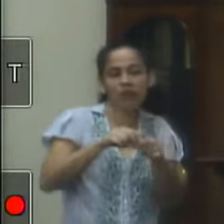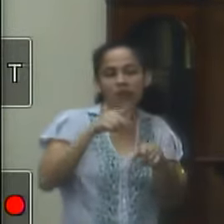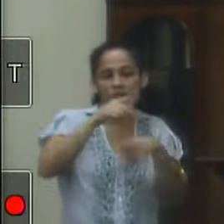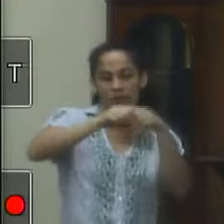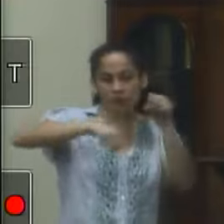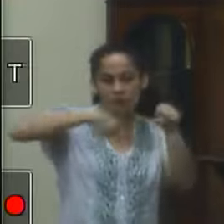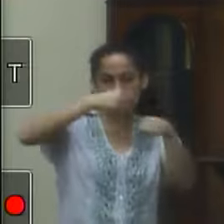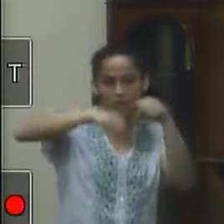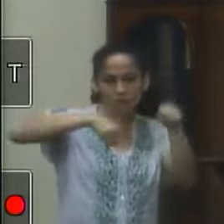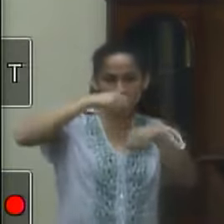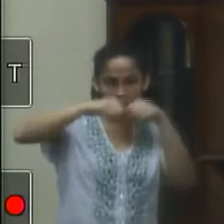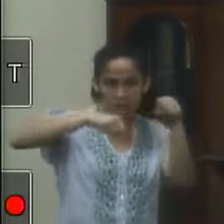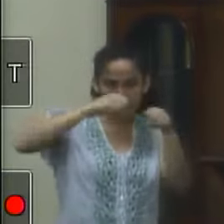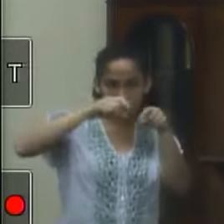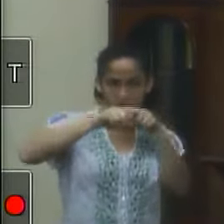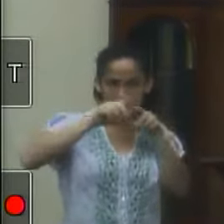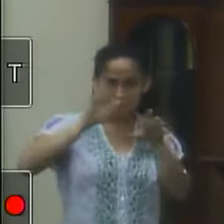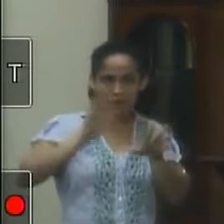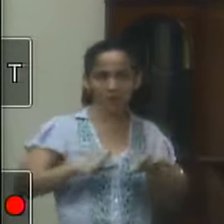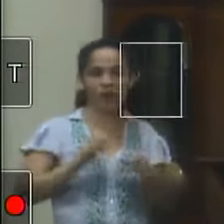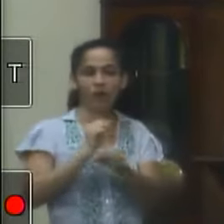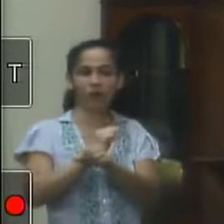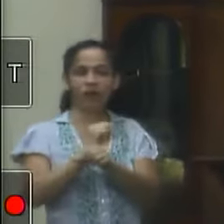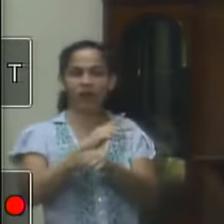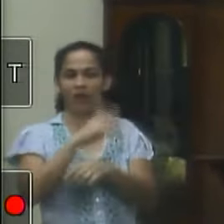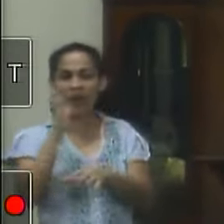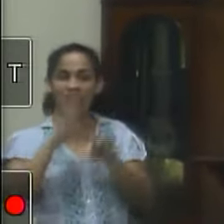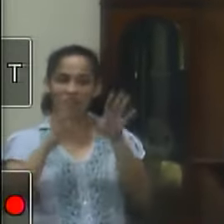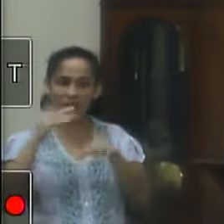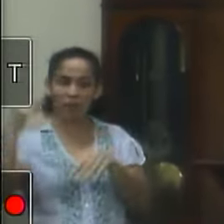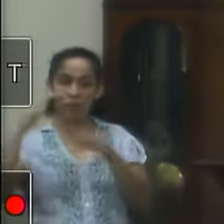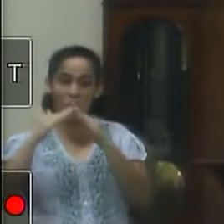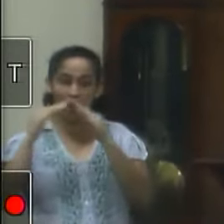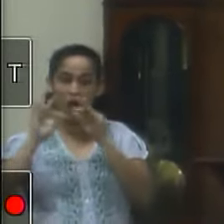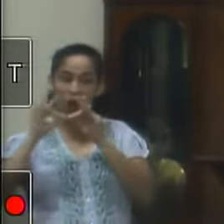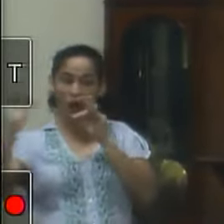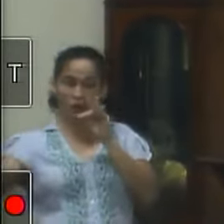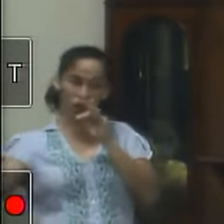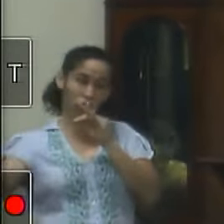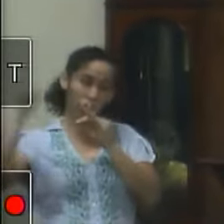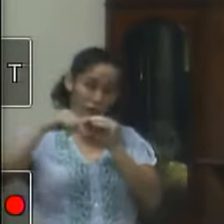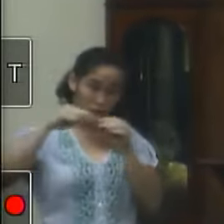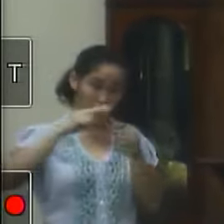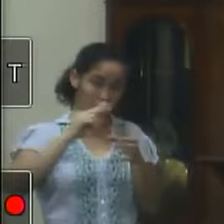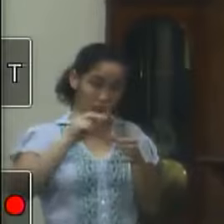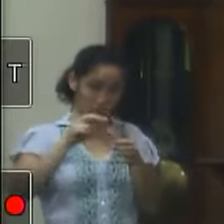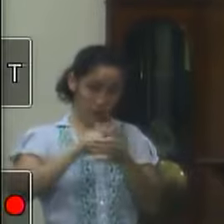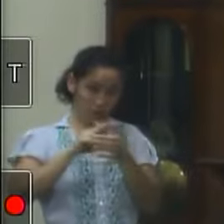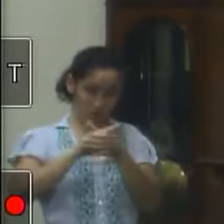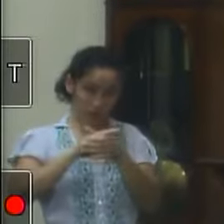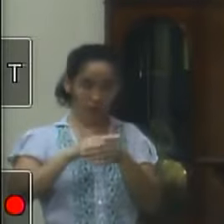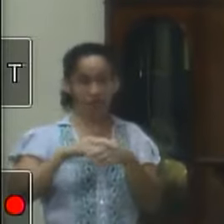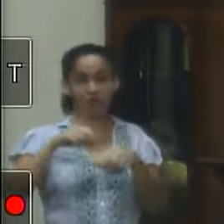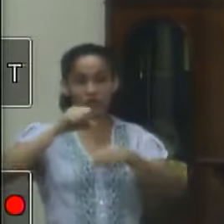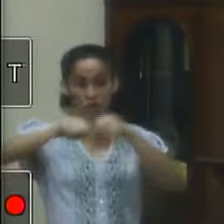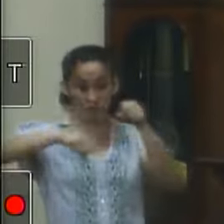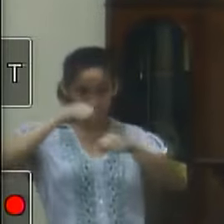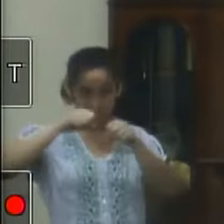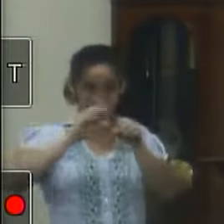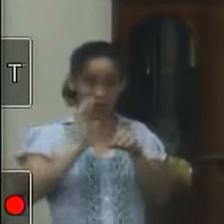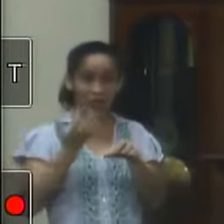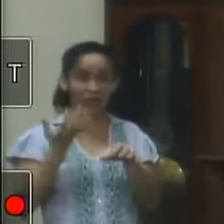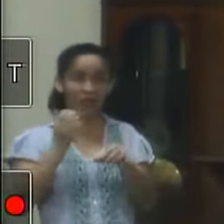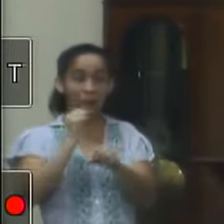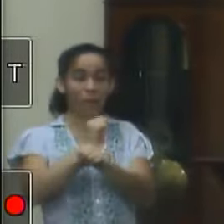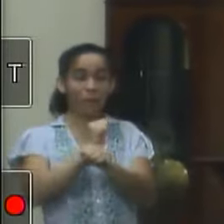pelo INEPAC e lá na frente Marquinho quem sabe a gente vai conseguir aquela ideia lá do BRT provavelmente a gente conseguiu tirar